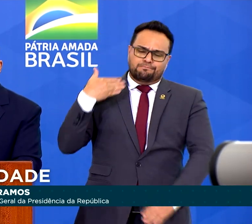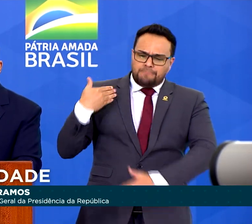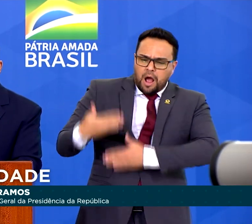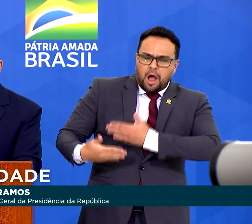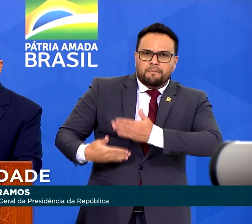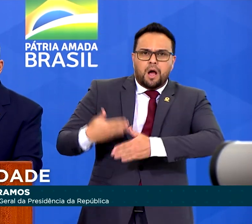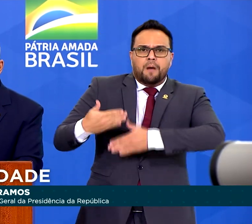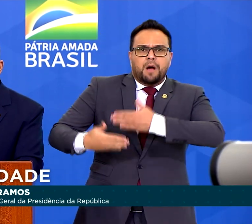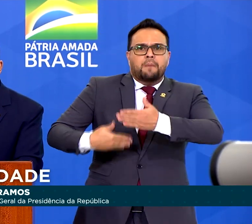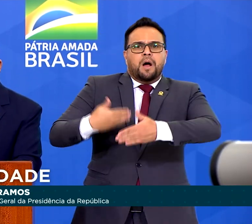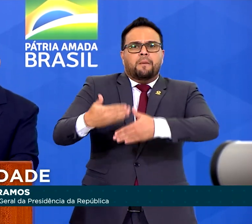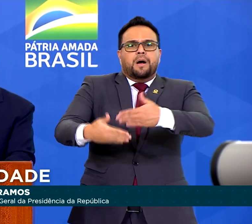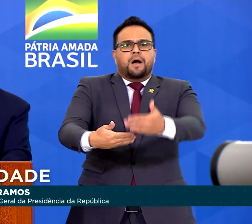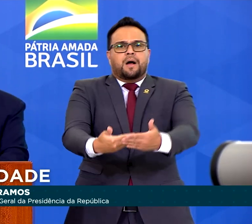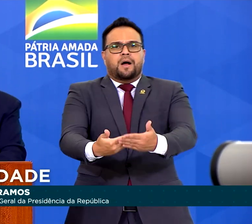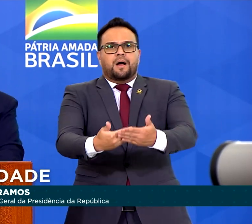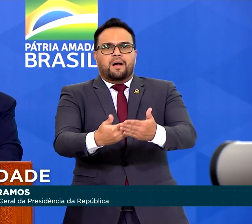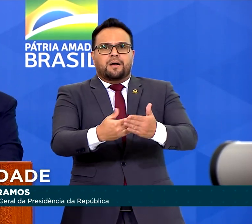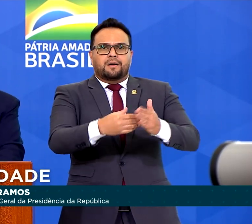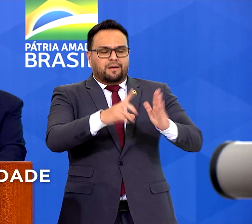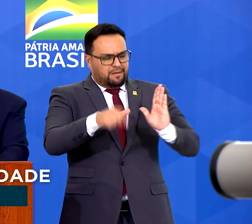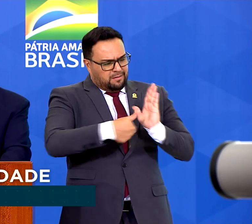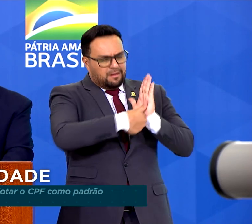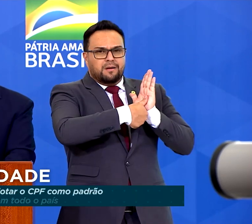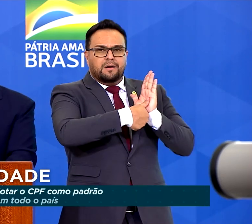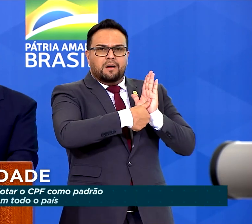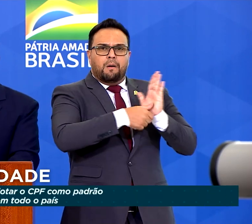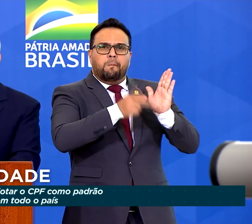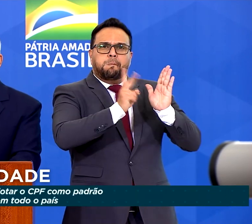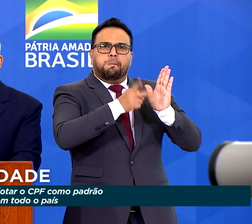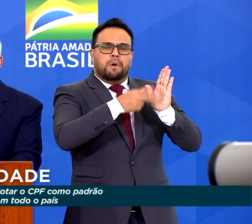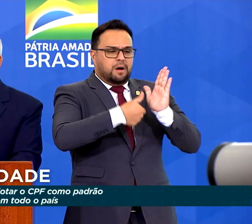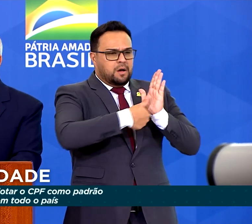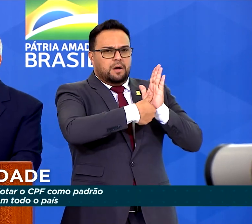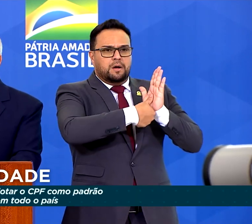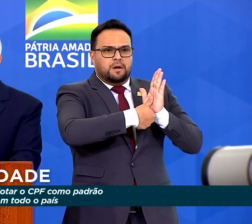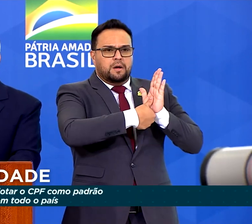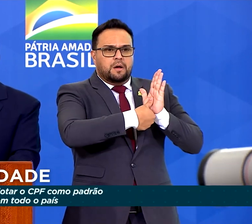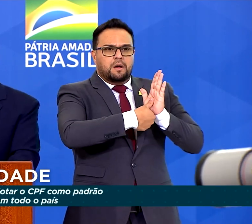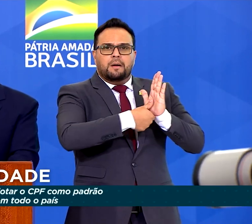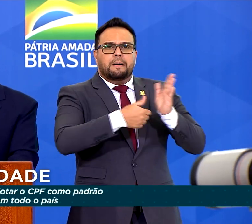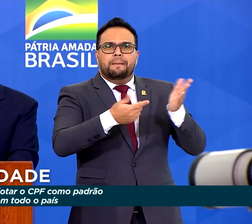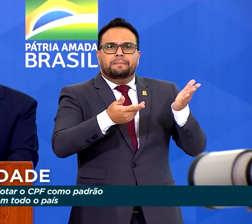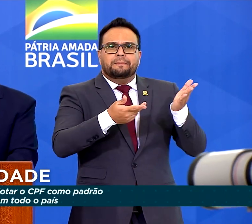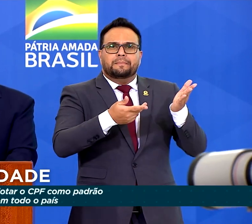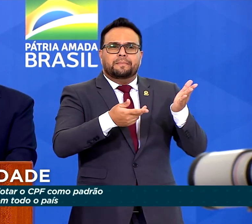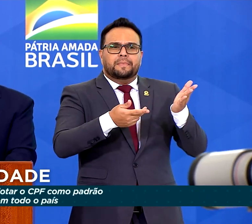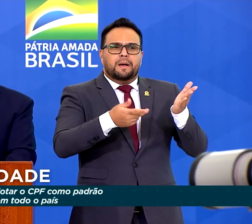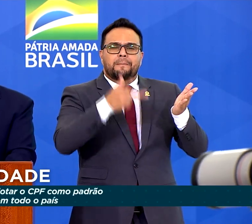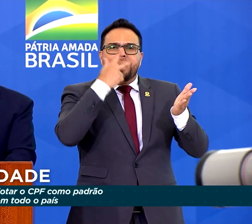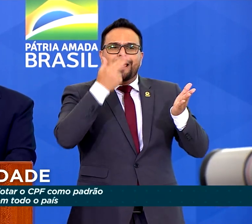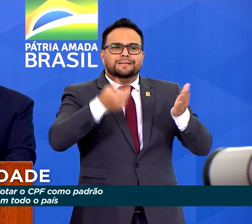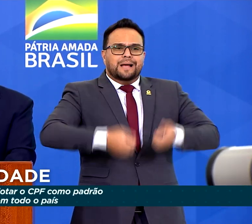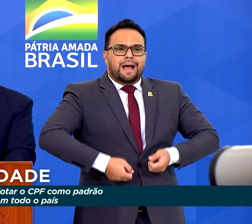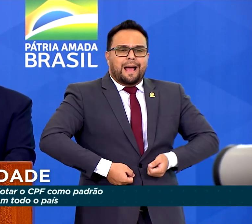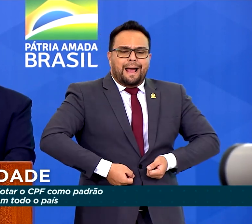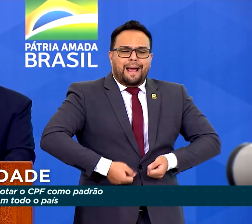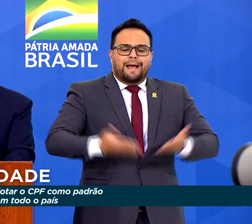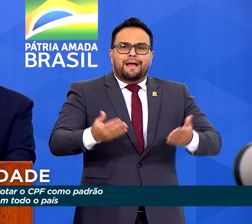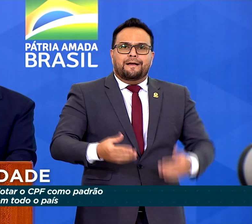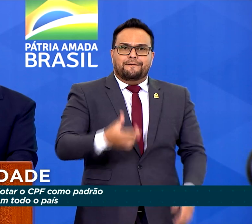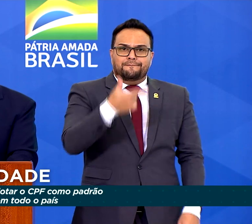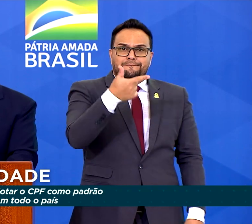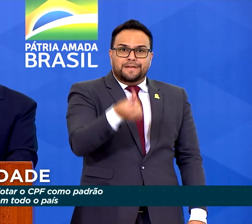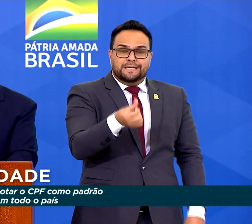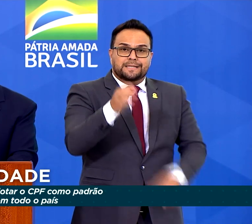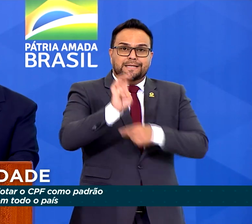Gradativamente, deixaremos de ter uma carteira de identidade para cada estado. São 26 estados e o Distrito